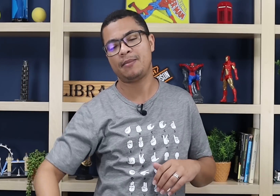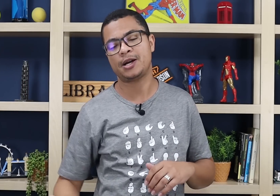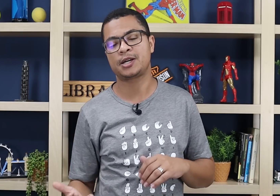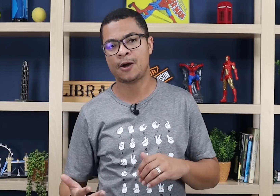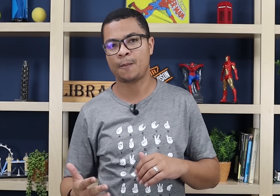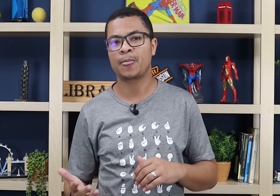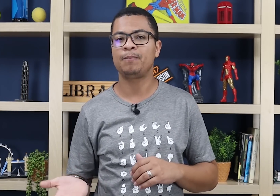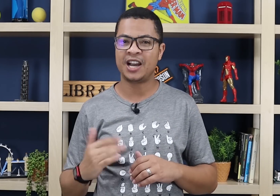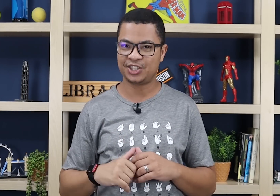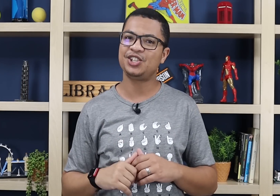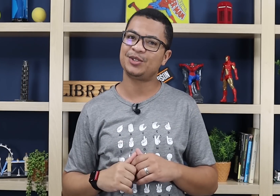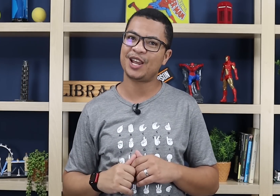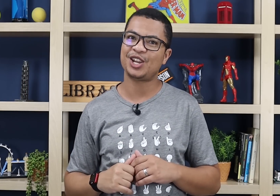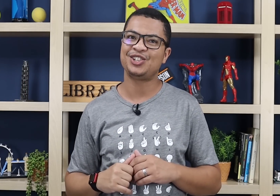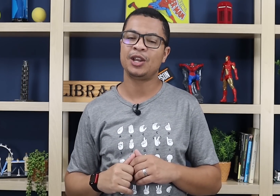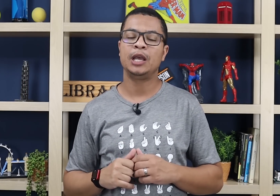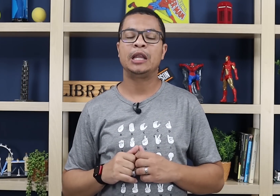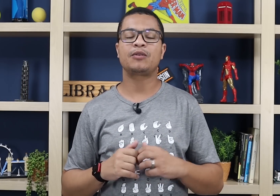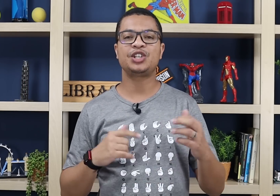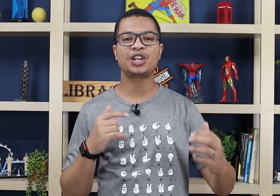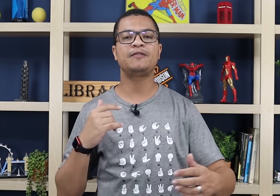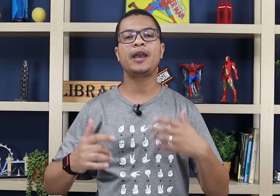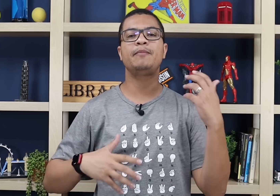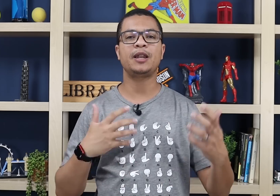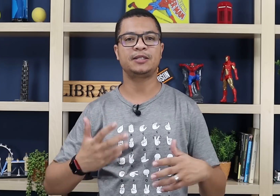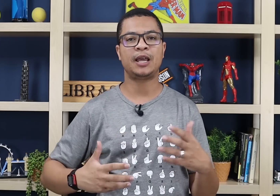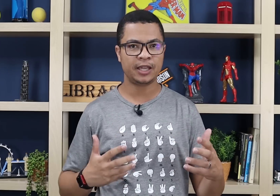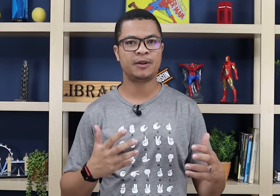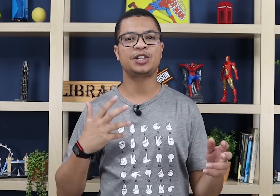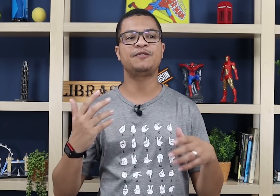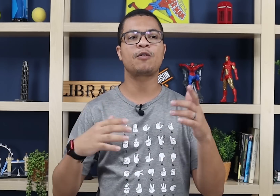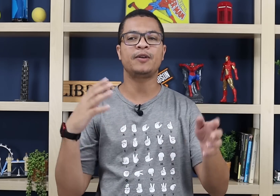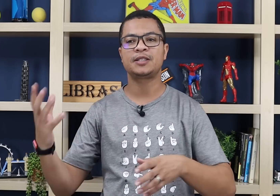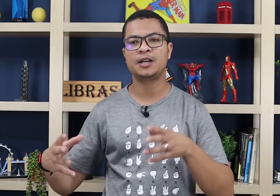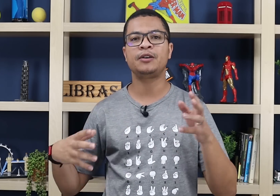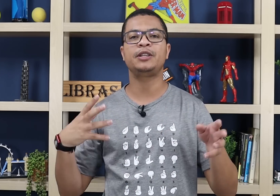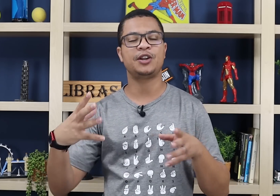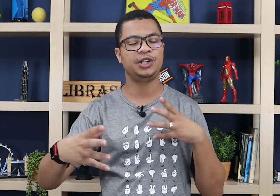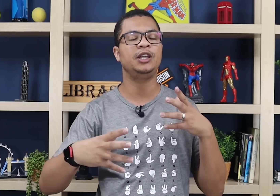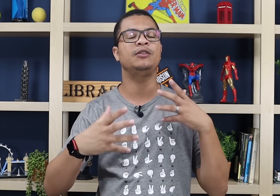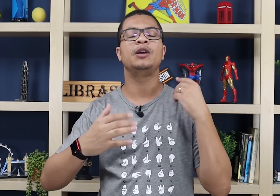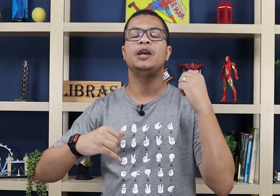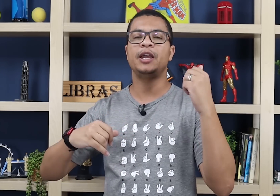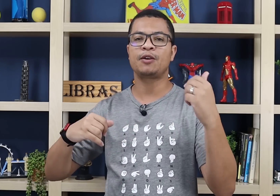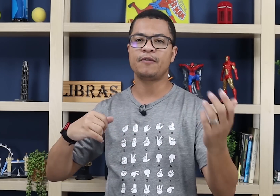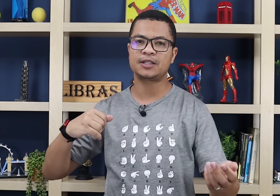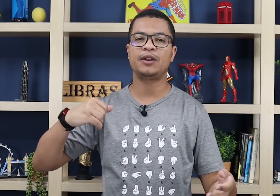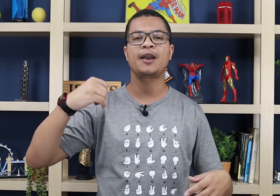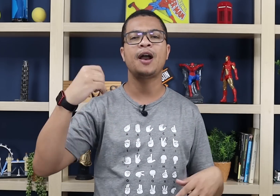gramática, não. Antes disso, né, gente? Então, quando você já estiver aí bem na Libras, já estiver conversando, interagindo, né, conversando legal,